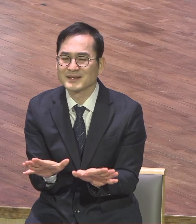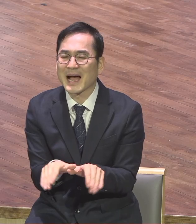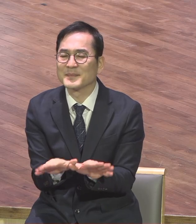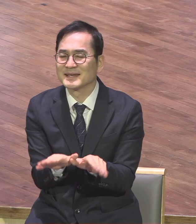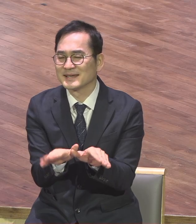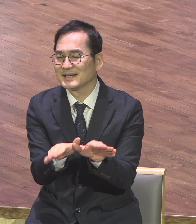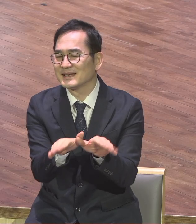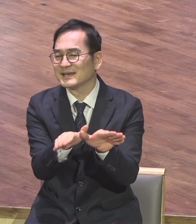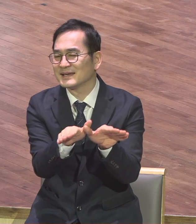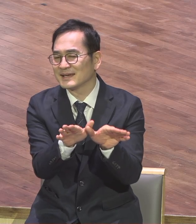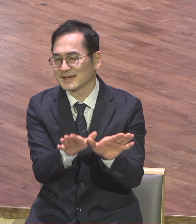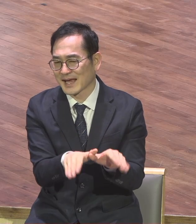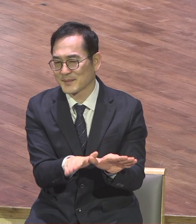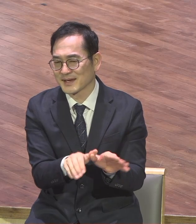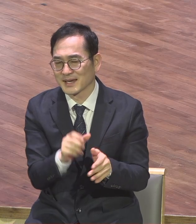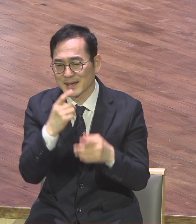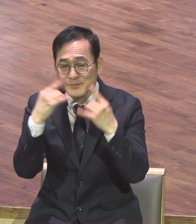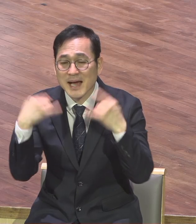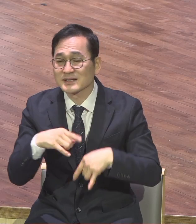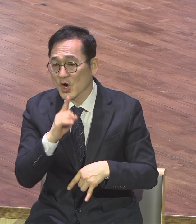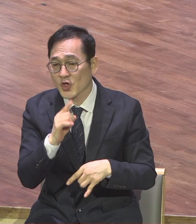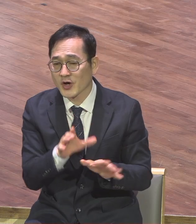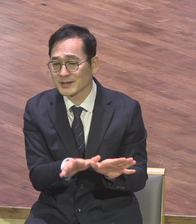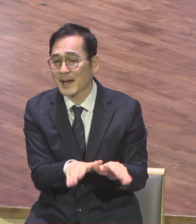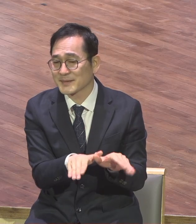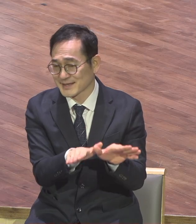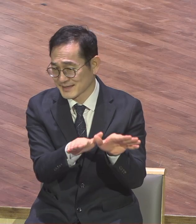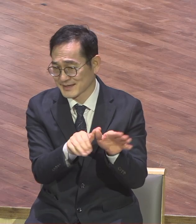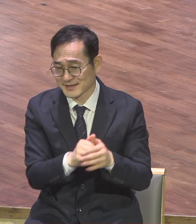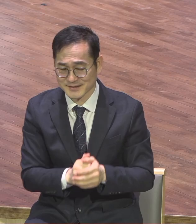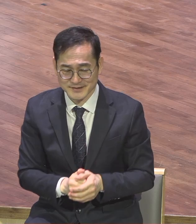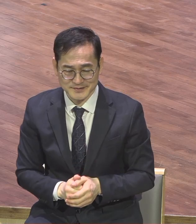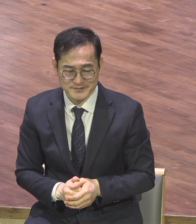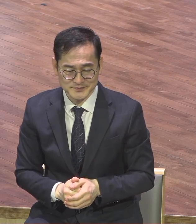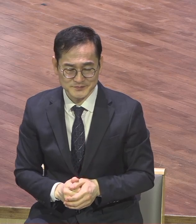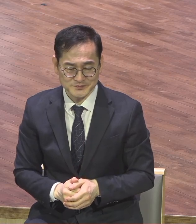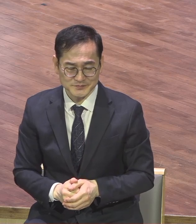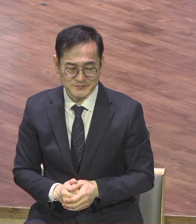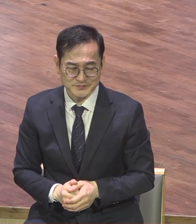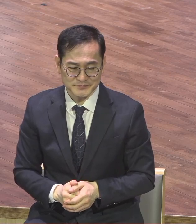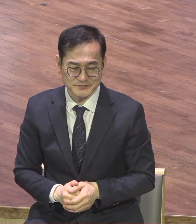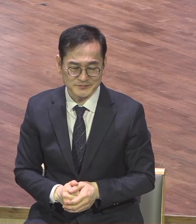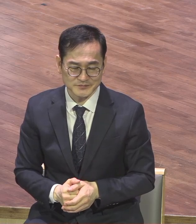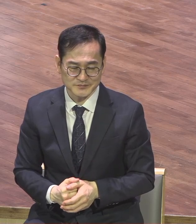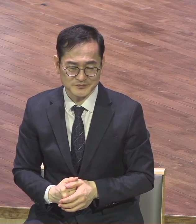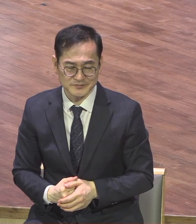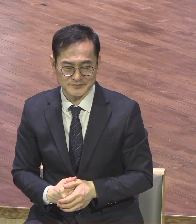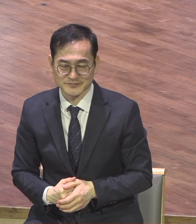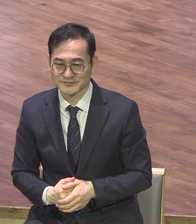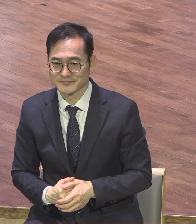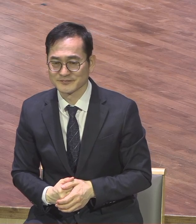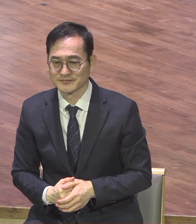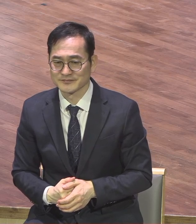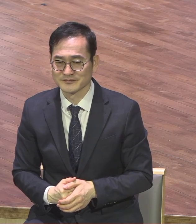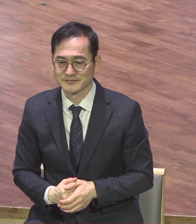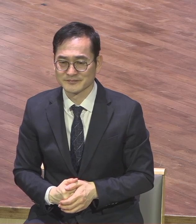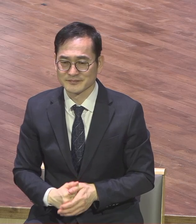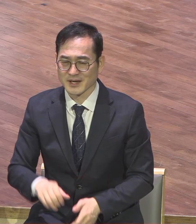맥킹 이라던가 리스펜 더스틴 호프만 이깔 여련한 유명한 명작 빠뿡 영화